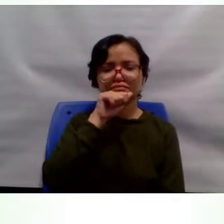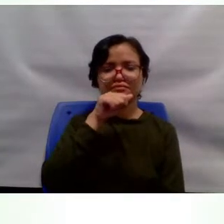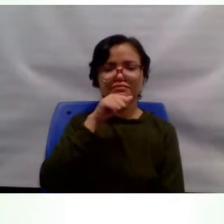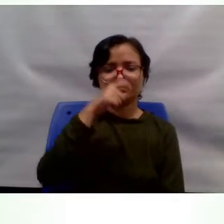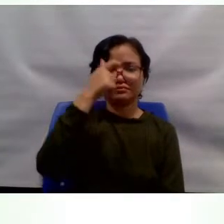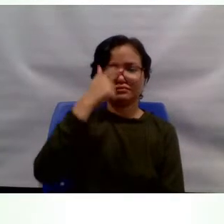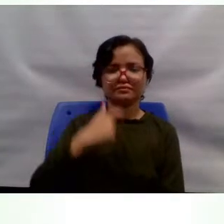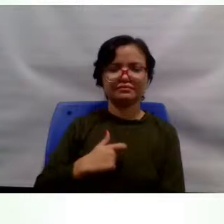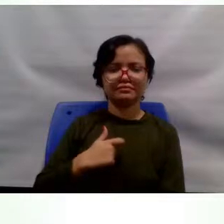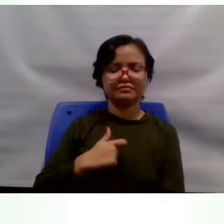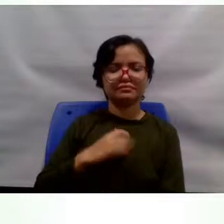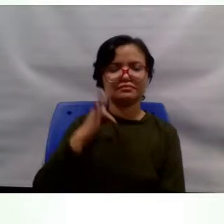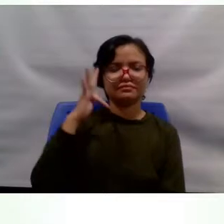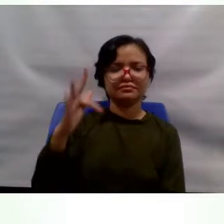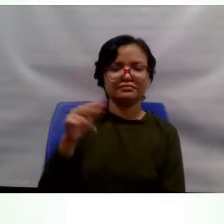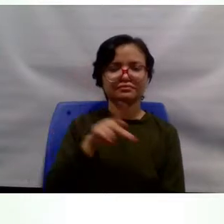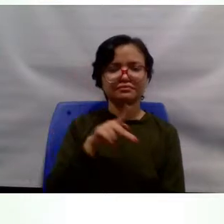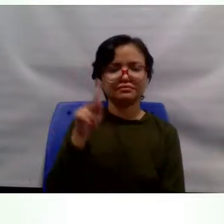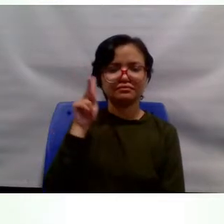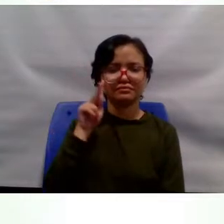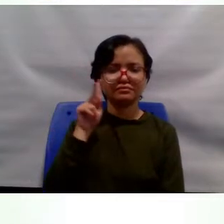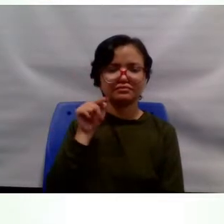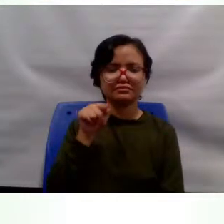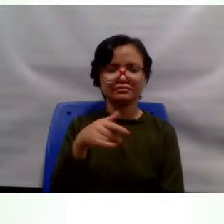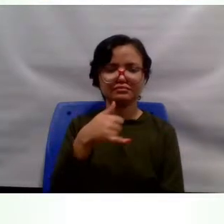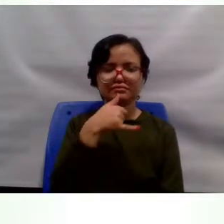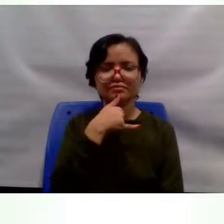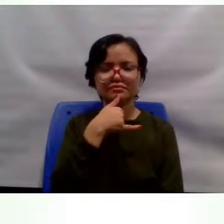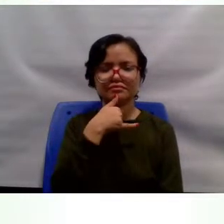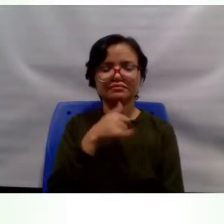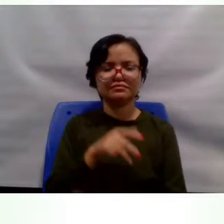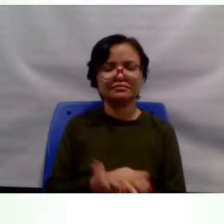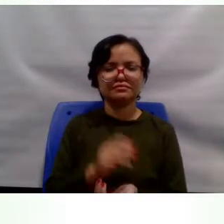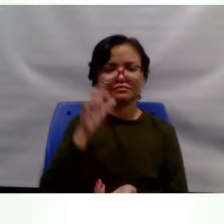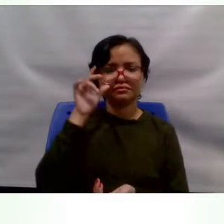infeliz com isso, é? Aí,